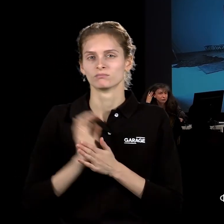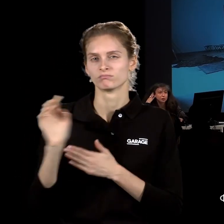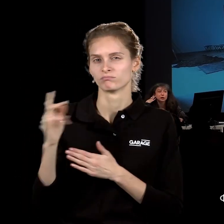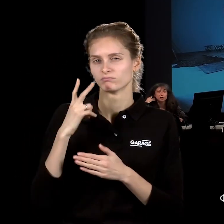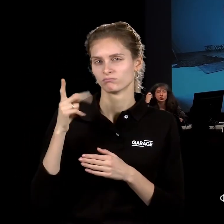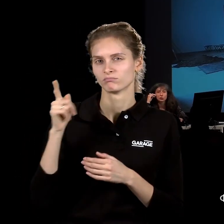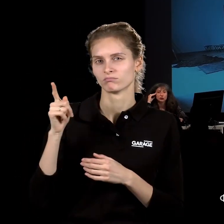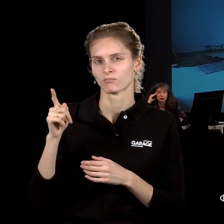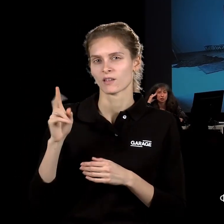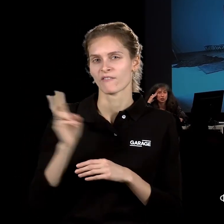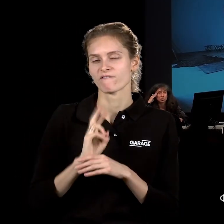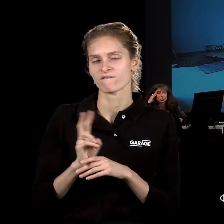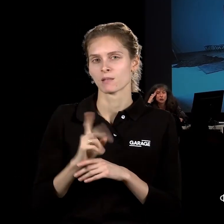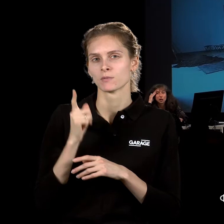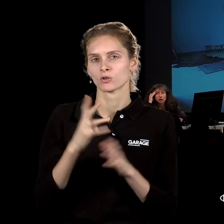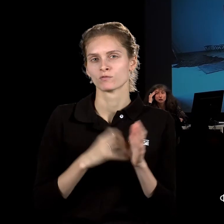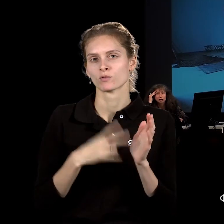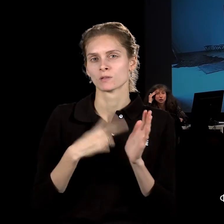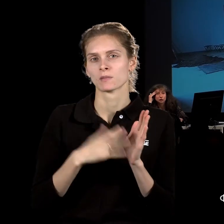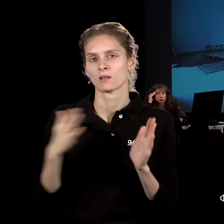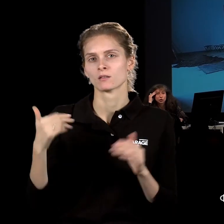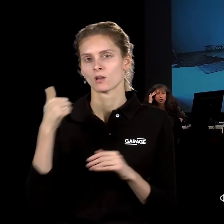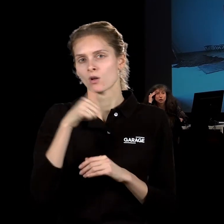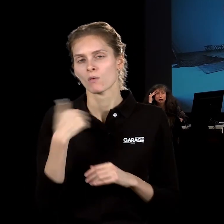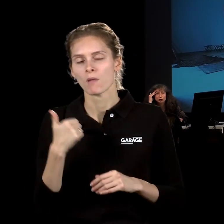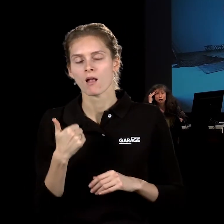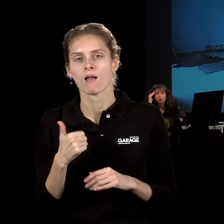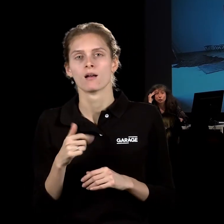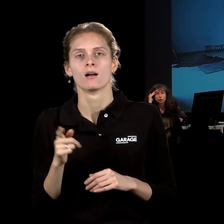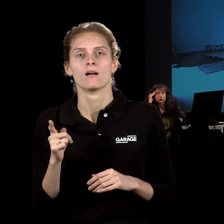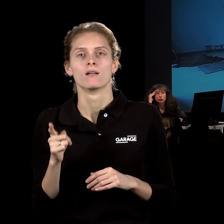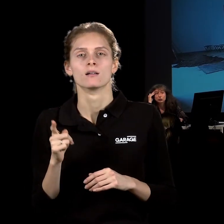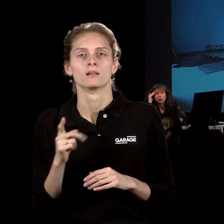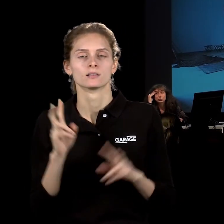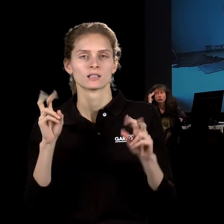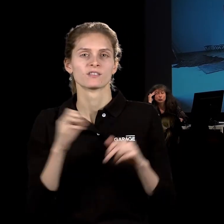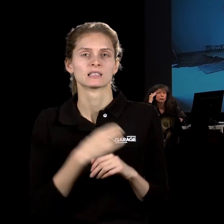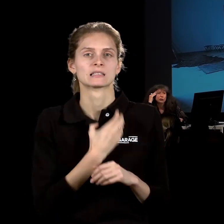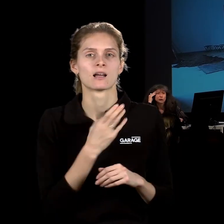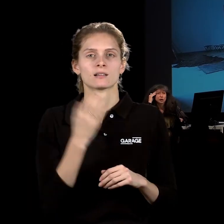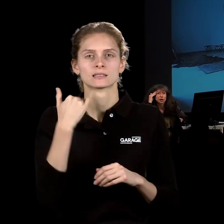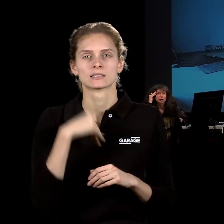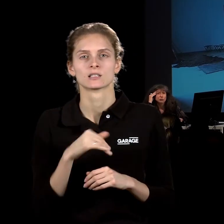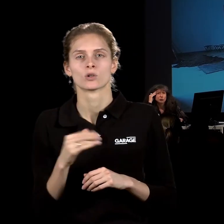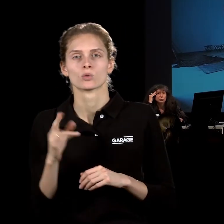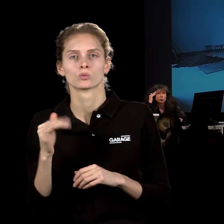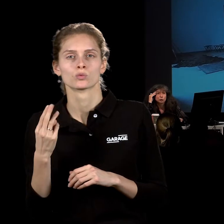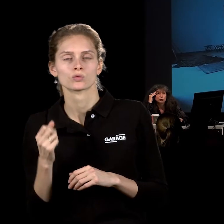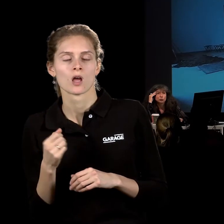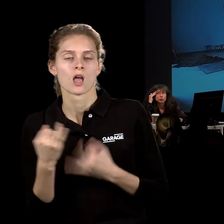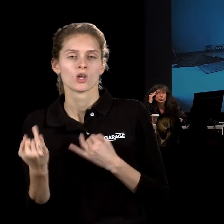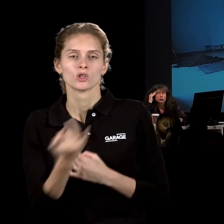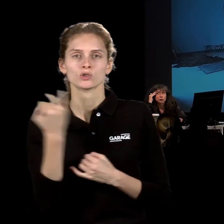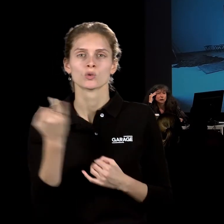Фасбиндера 70-х годов. Страх съесть душа. Это история такой очень странной любви между